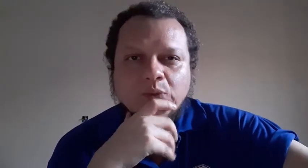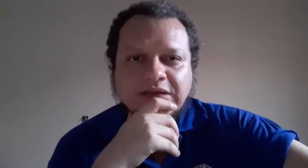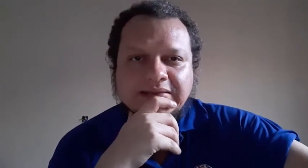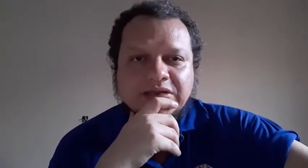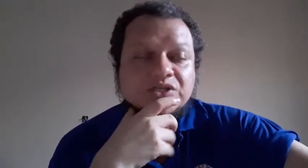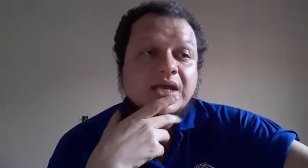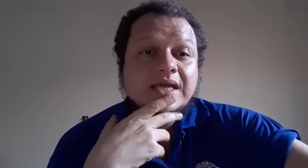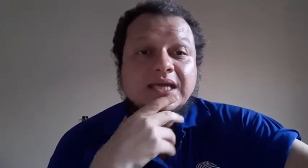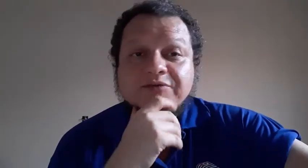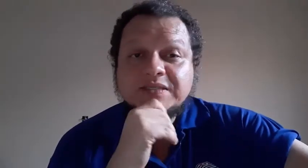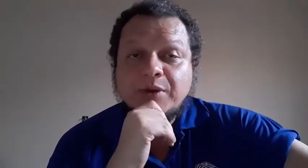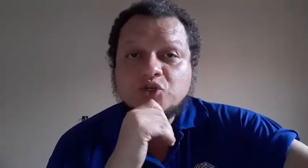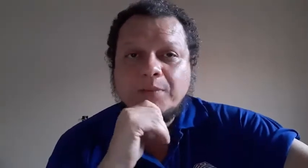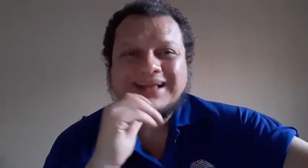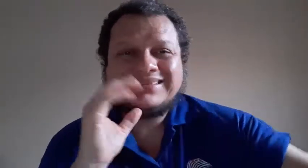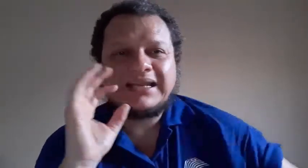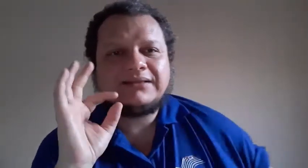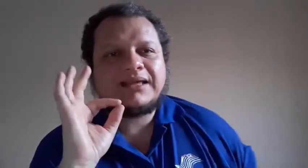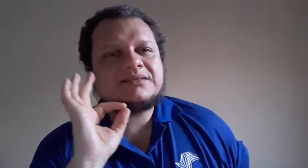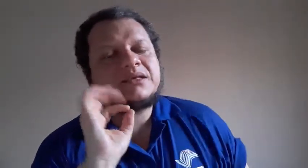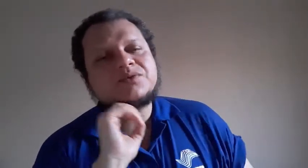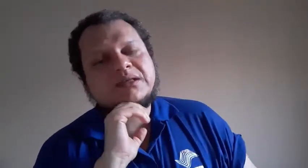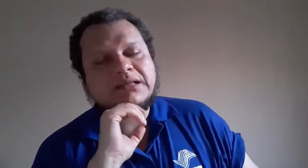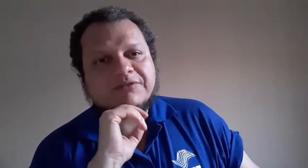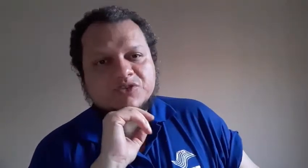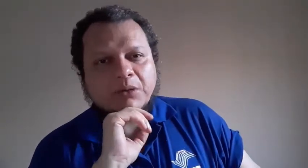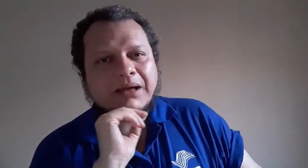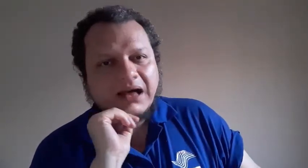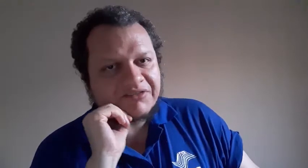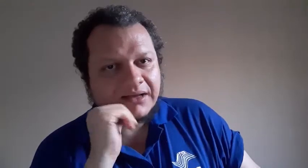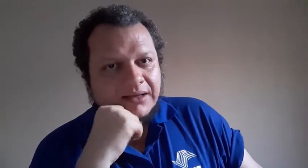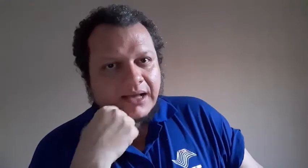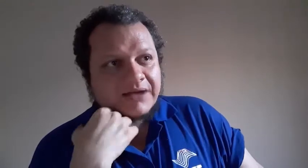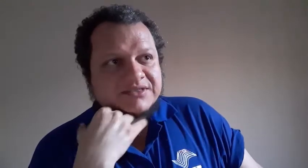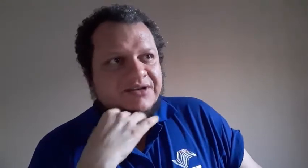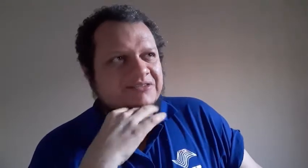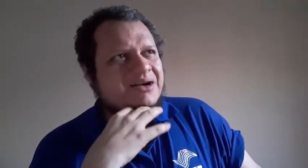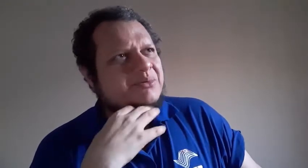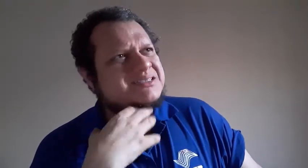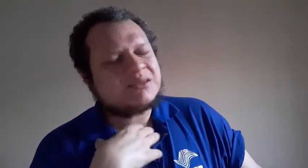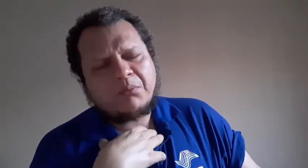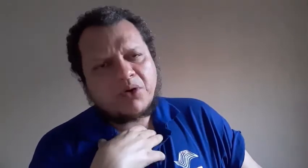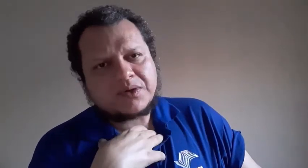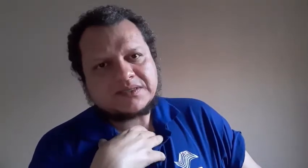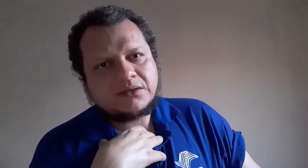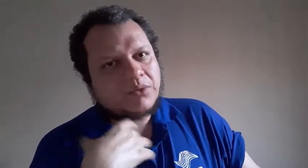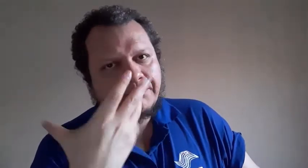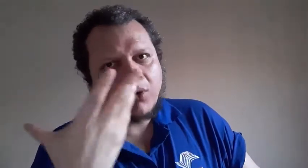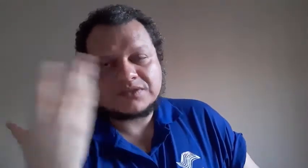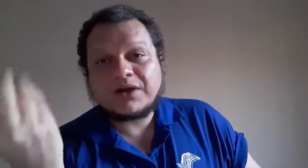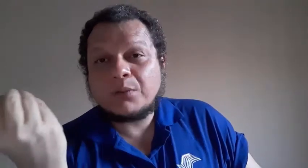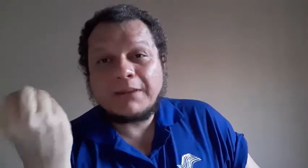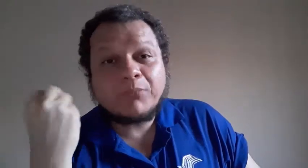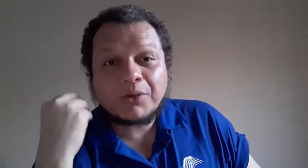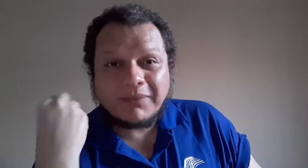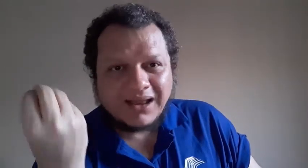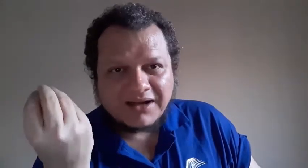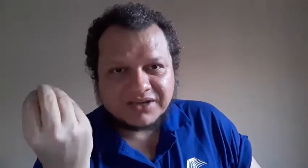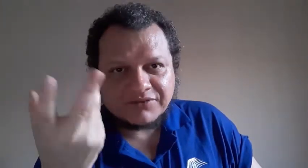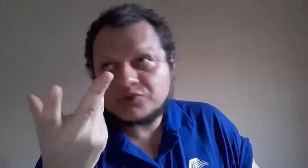contratante. E aí você pode cobrar 35 centavos por palavra. Aí você fala, Fábio, mas é tão pouco assim? Não é pouco. Você vai cobrar por palavra. Então, vamos